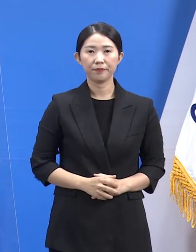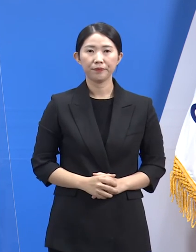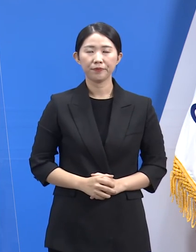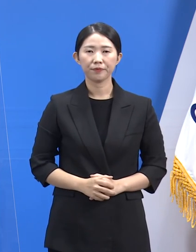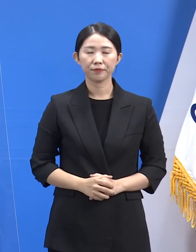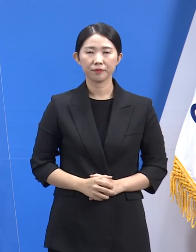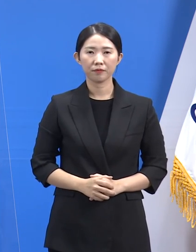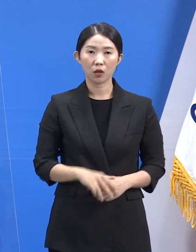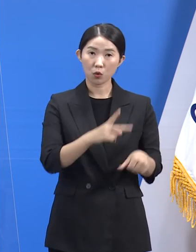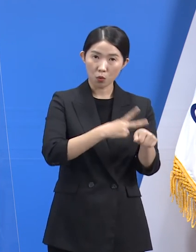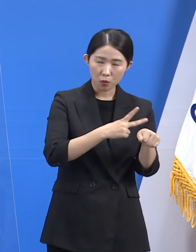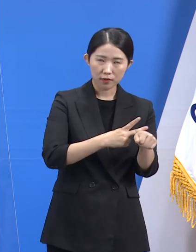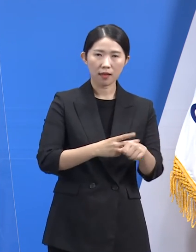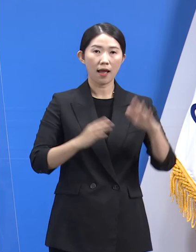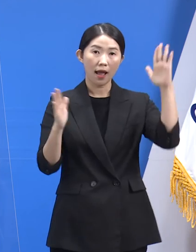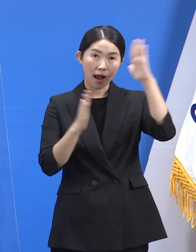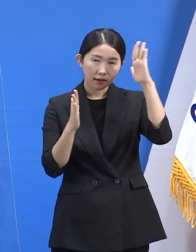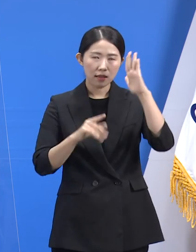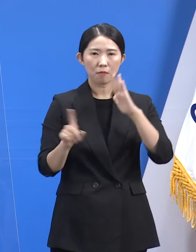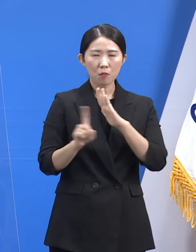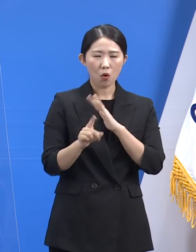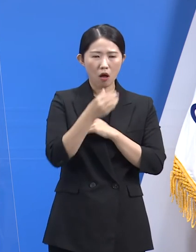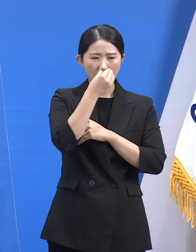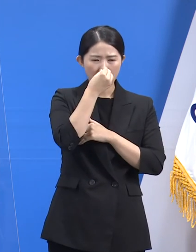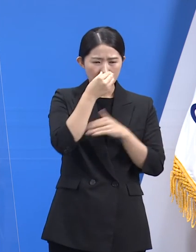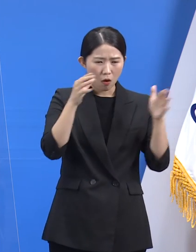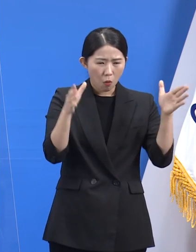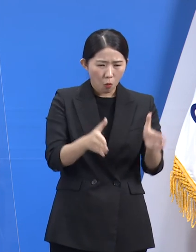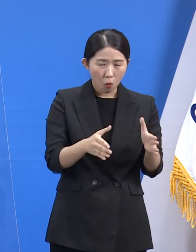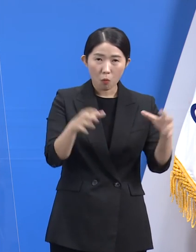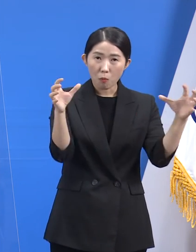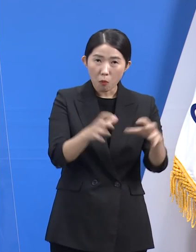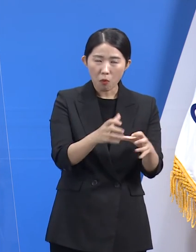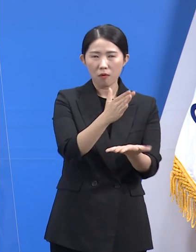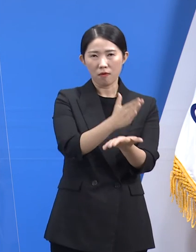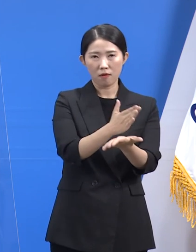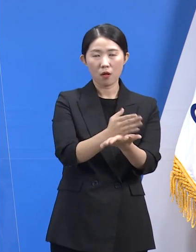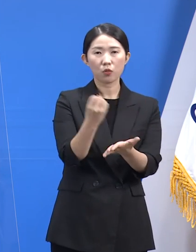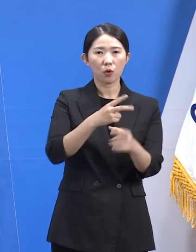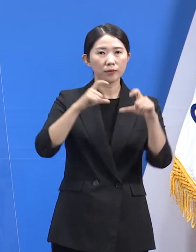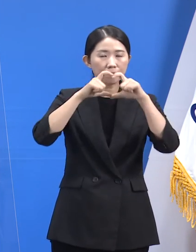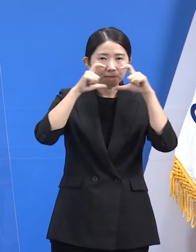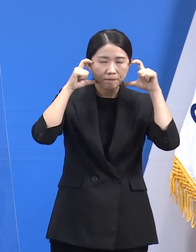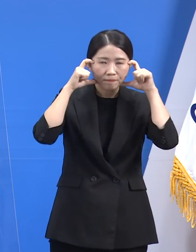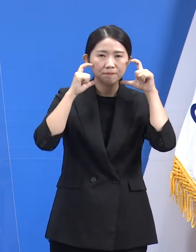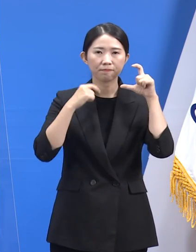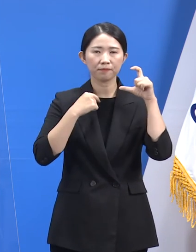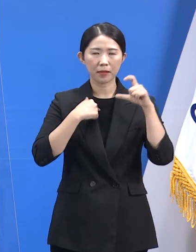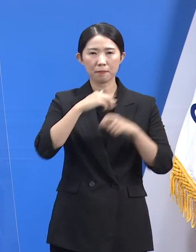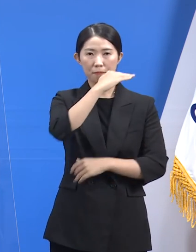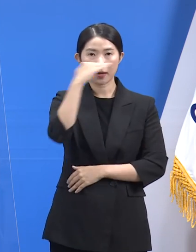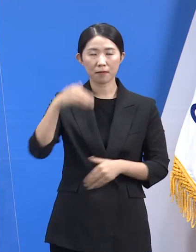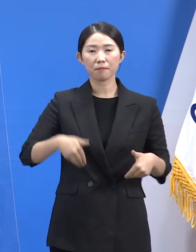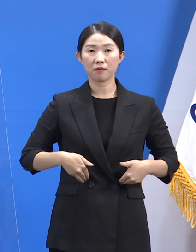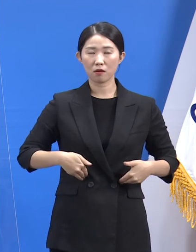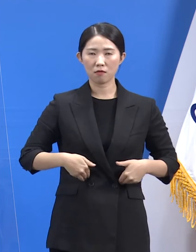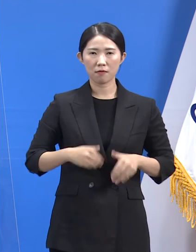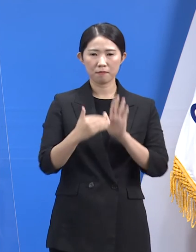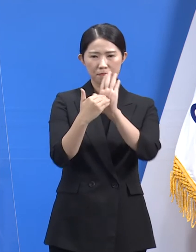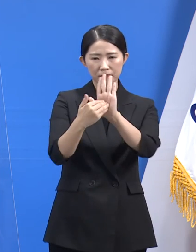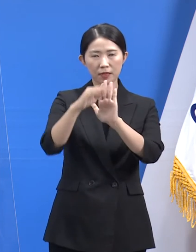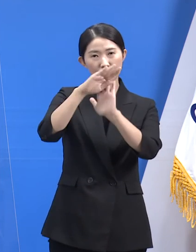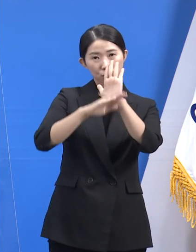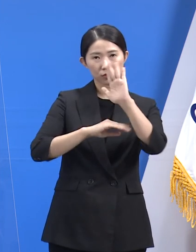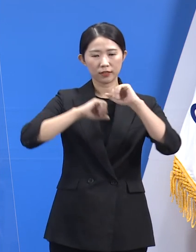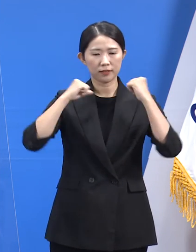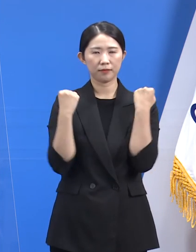교사와 학생 모두 가능한 3밀 환경을 피하고 정기적인 환기와 마스크를 바르게 착용하는 등 반력 수칙을 준수할 것을